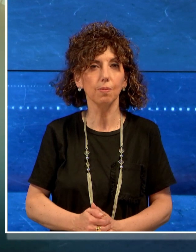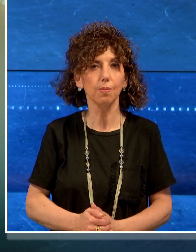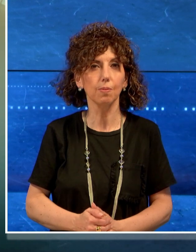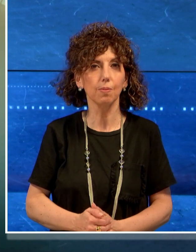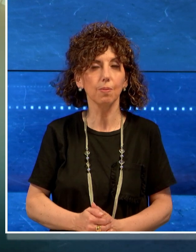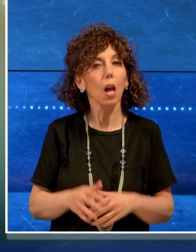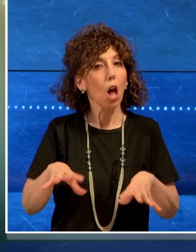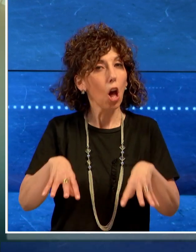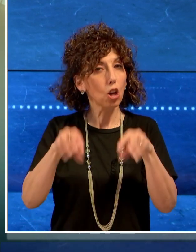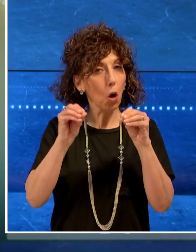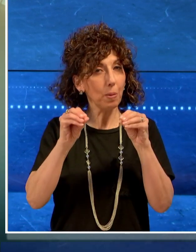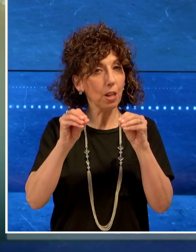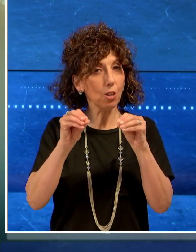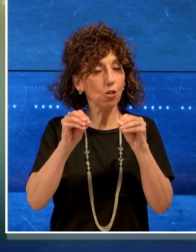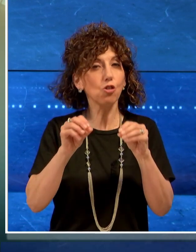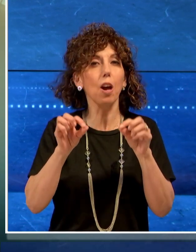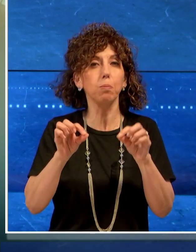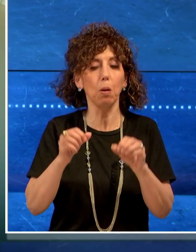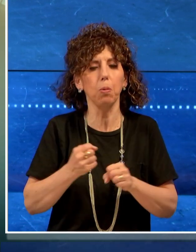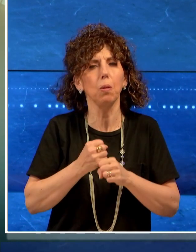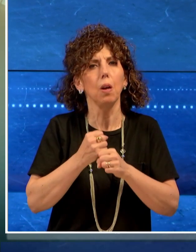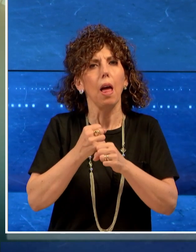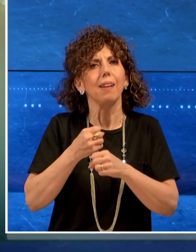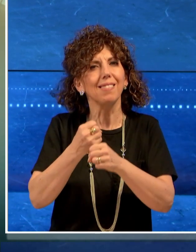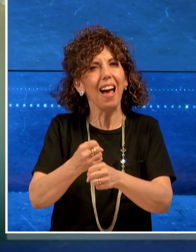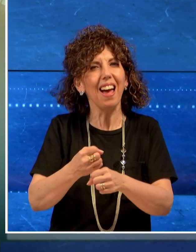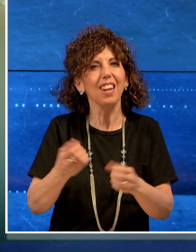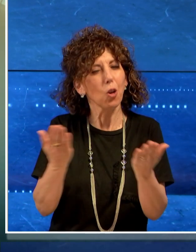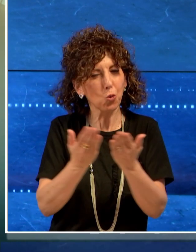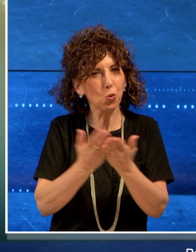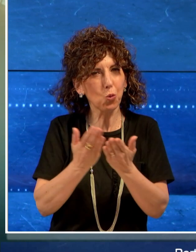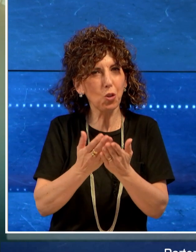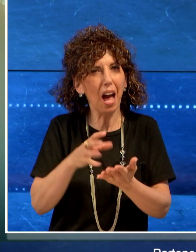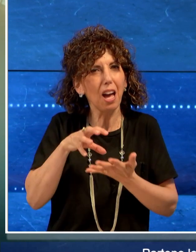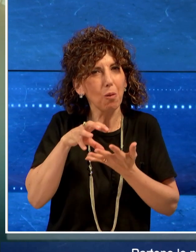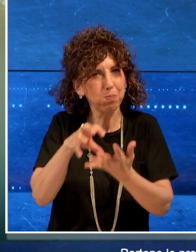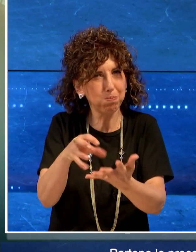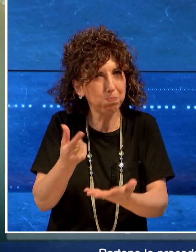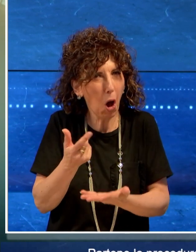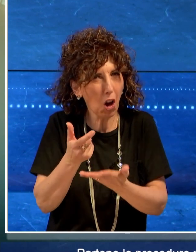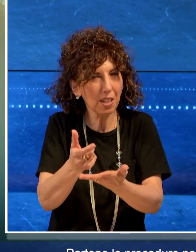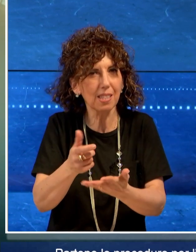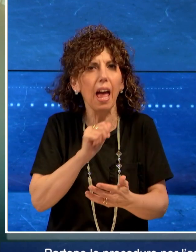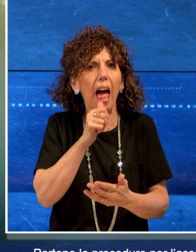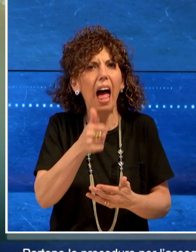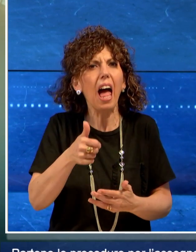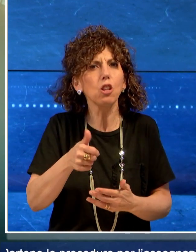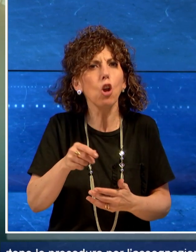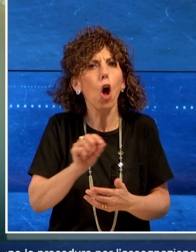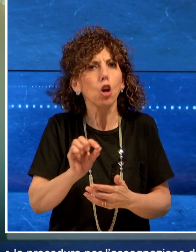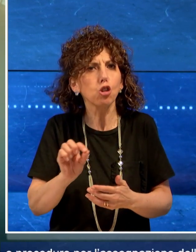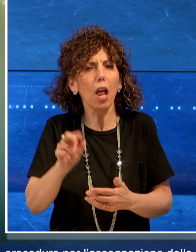Partono le procedure per l'assegnazione delle borse di studio per l'anno scolastico 2023